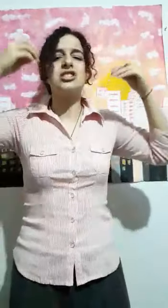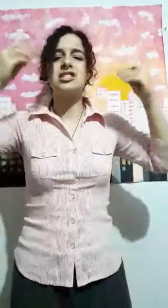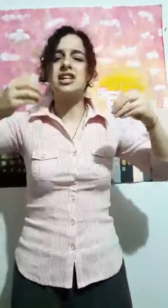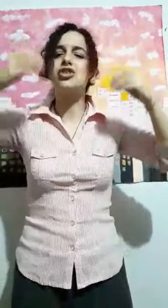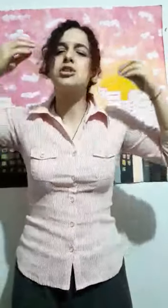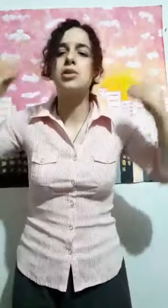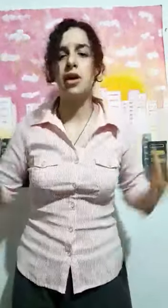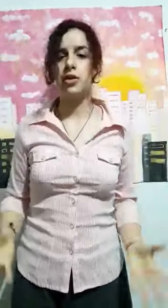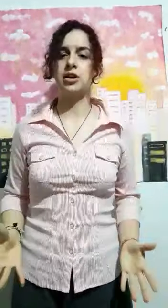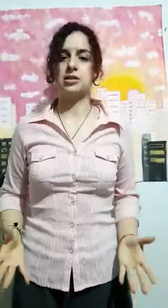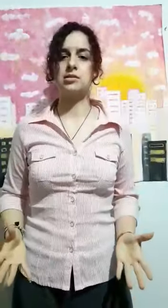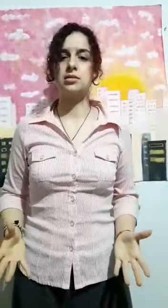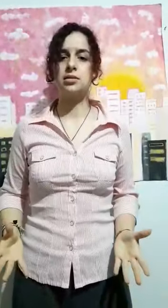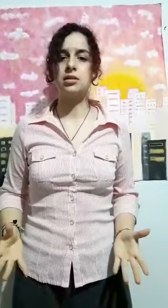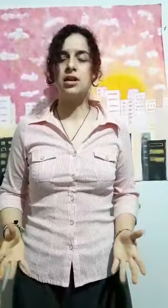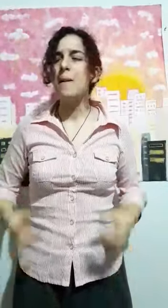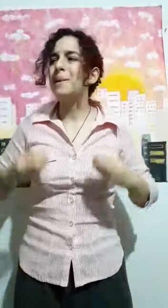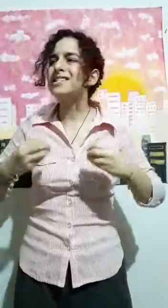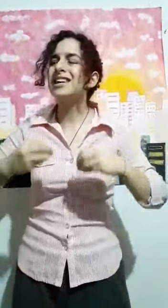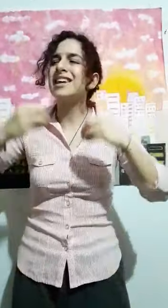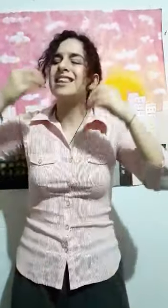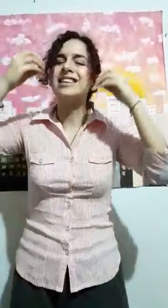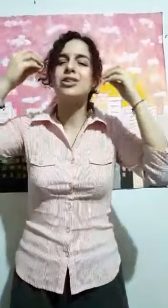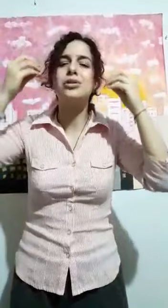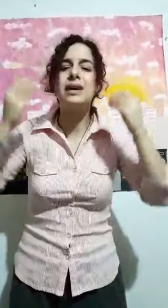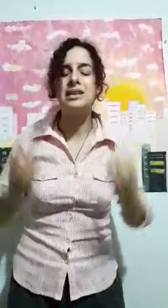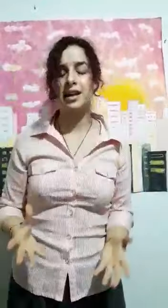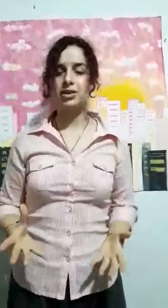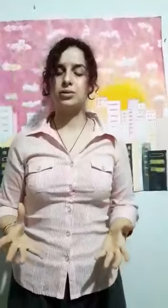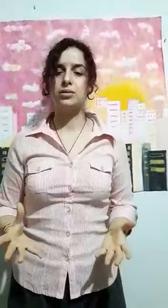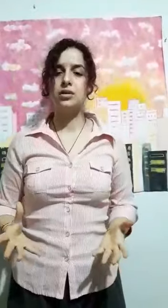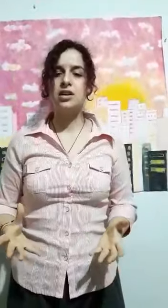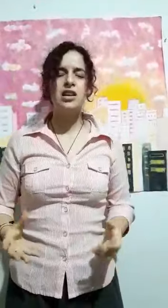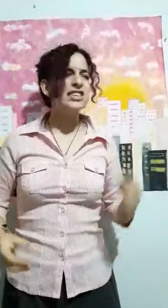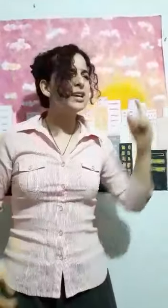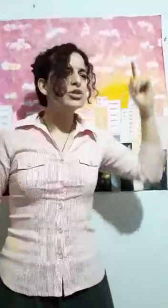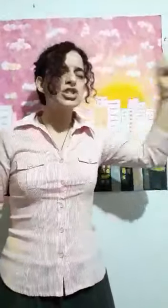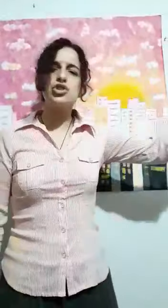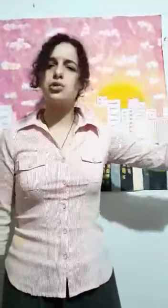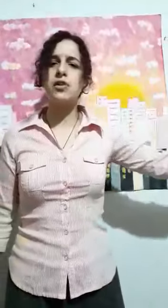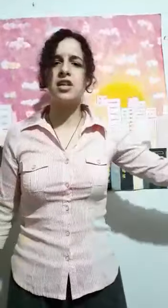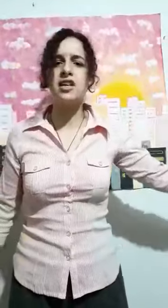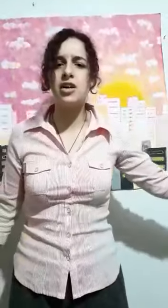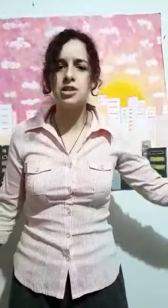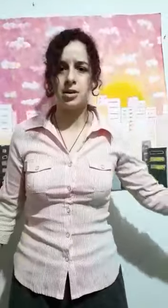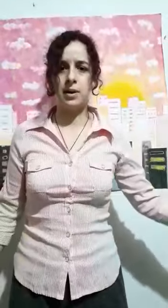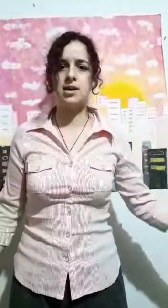asesinatos y violaciones! ¡Basta ya de tanto maltrato! ¡Ya le hemos hecho suficiente daño a este país!